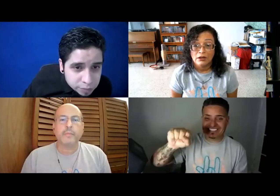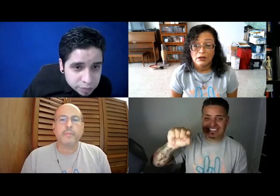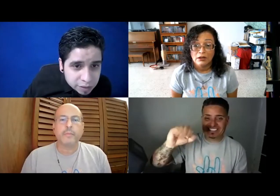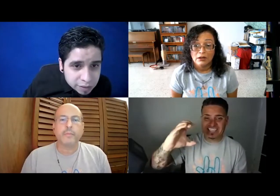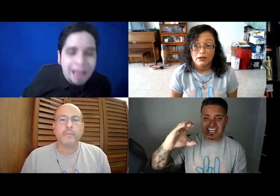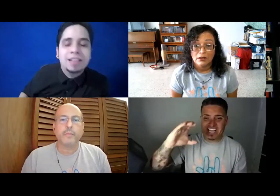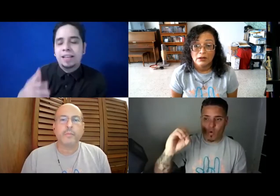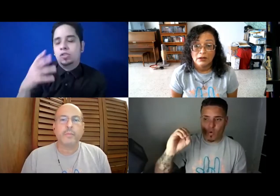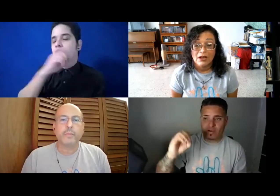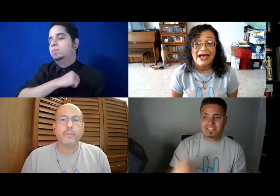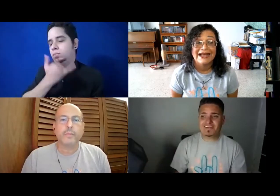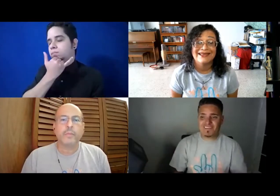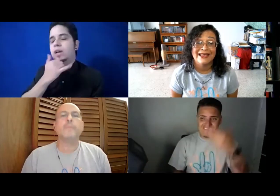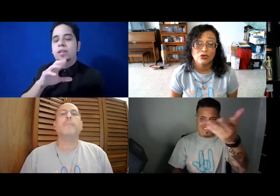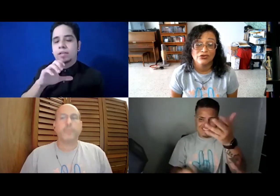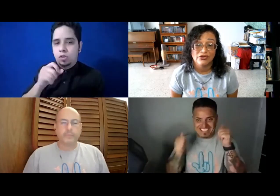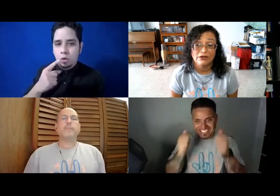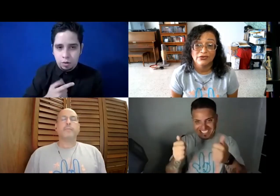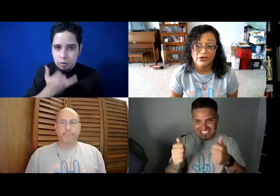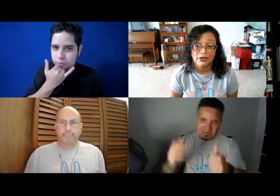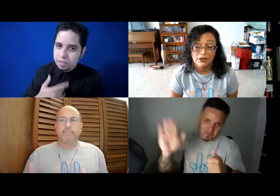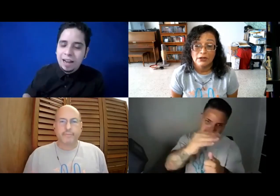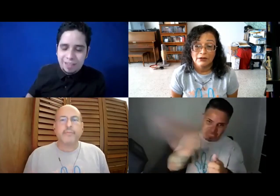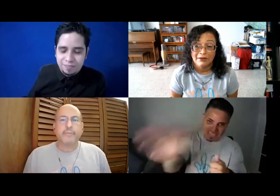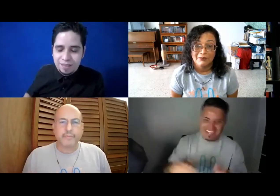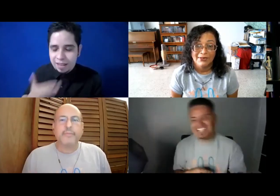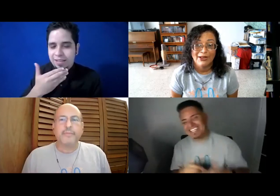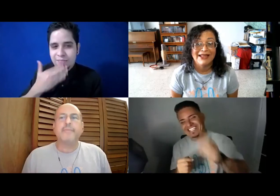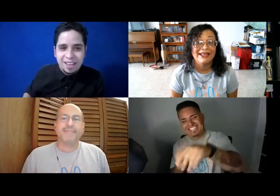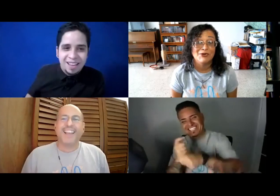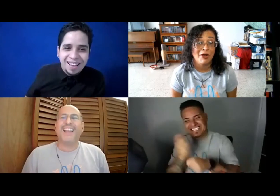Sesco. Ah, en Sesco, sí, sí, perdón, sí, gracias. ¿Lo entendí yo?